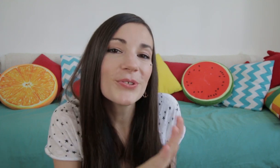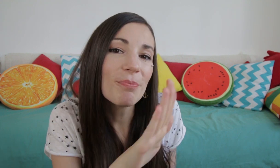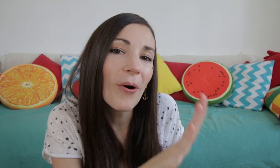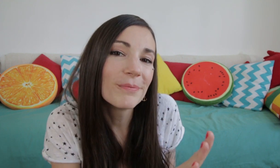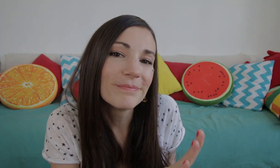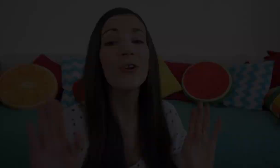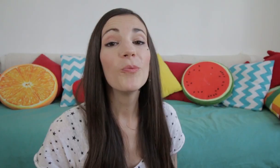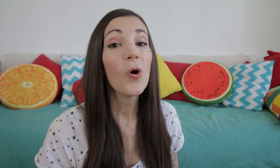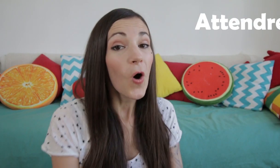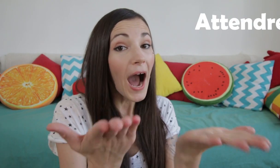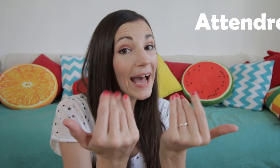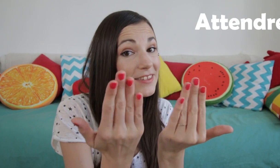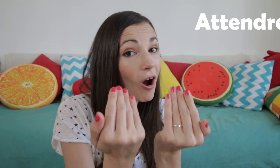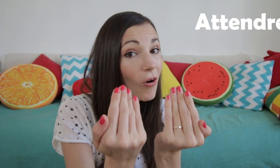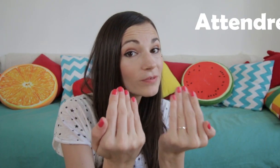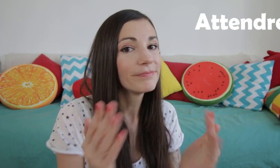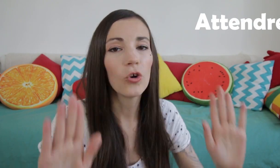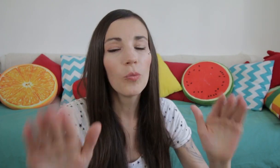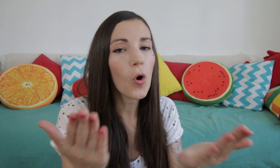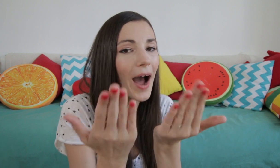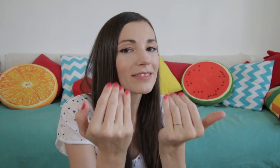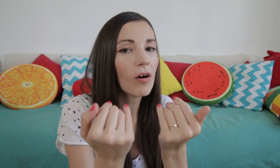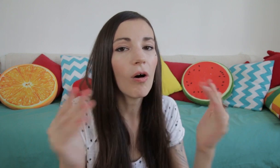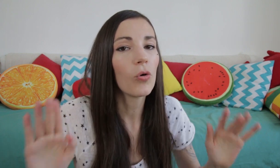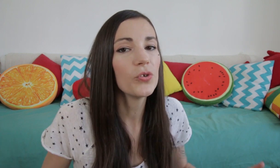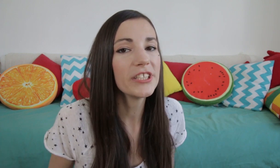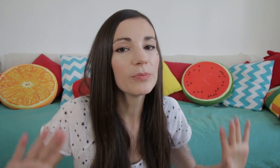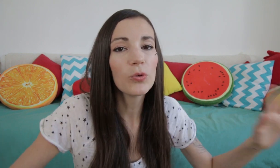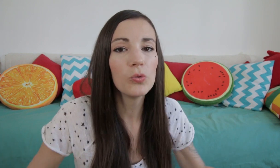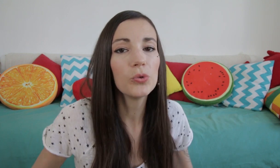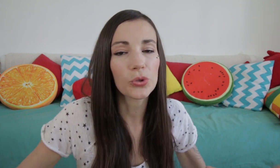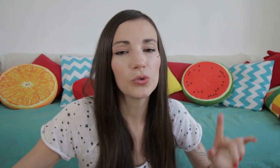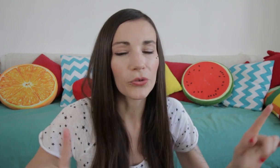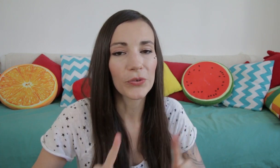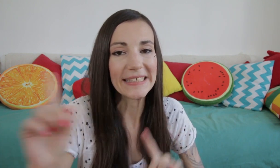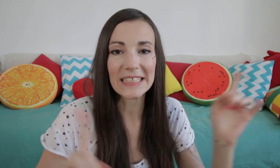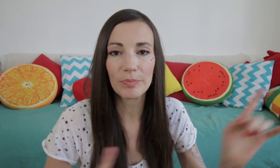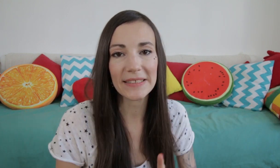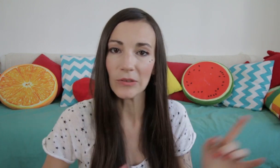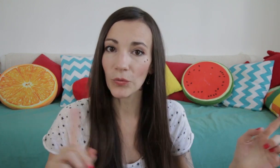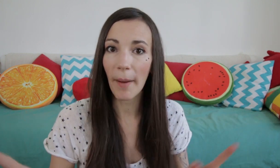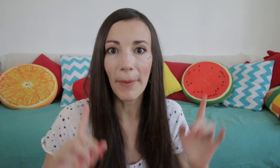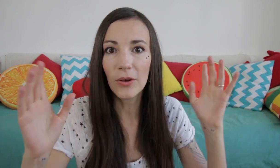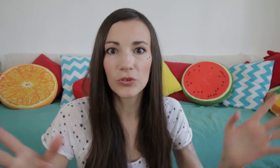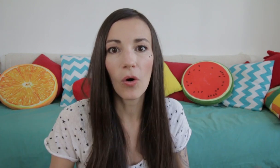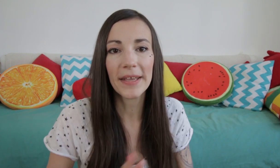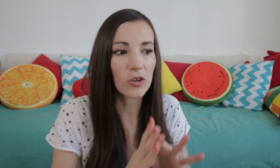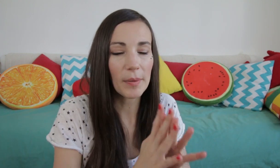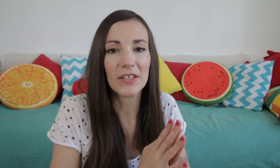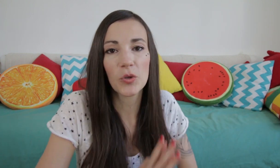Doucement. Le mot attend. Le mot attend, on le dit beaucoup, surtout quand on est très speed et qu'on n'a pas le temps et que le bébé se